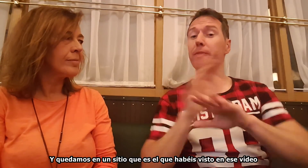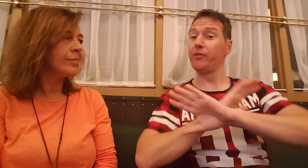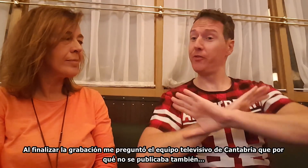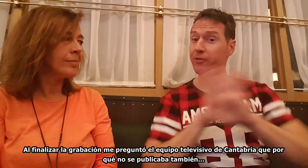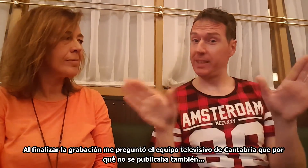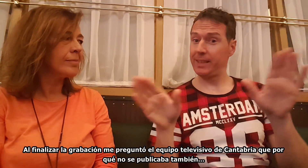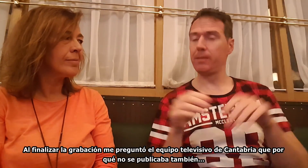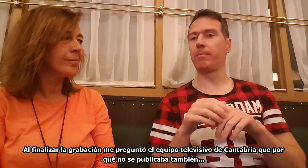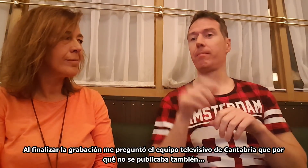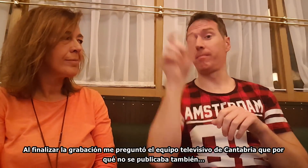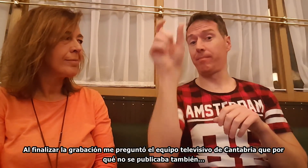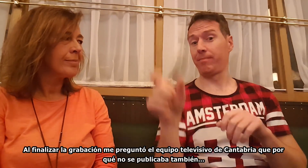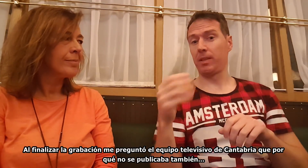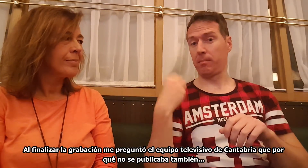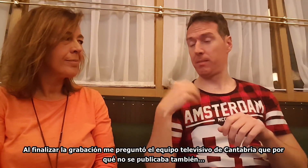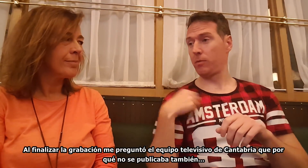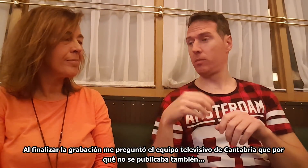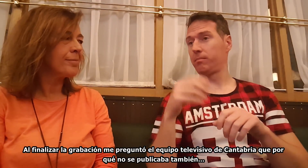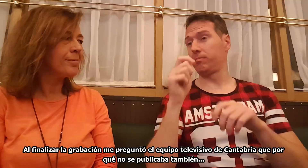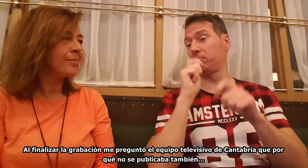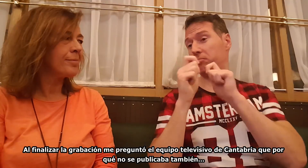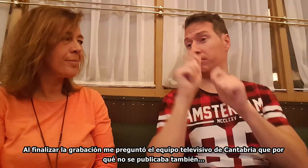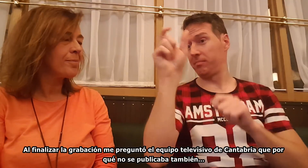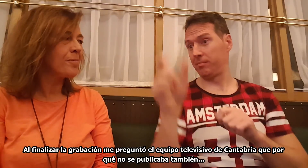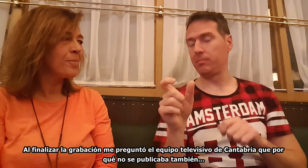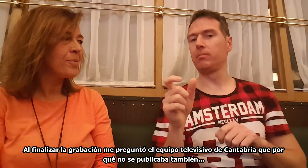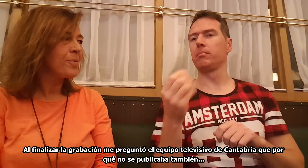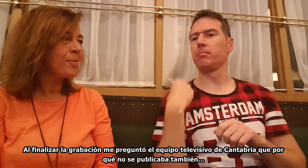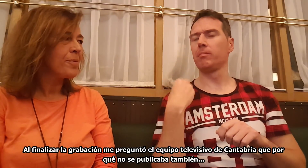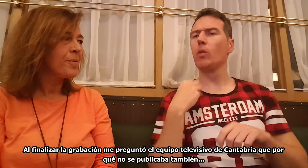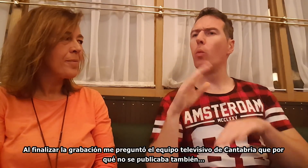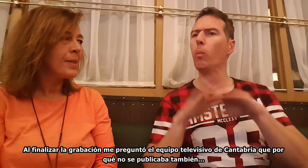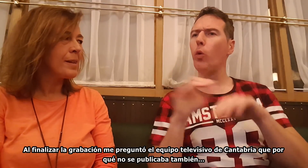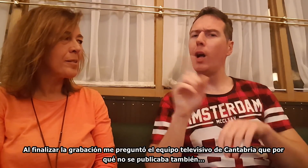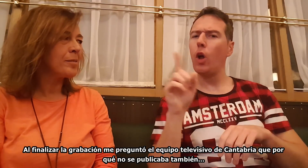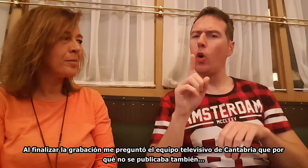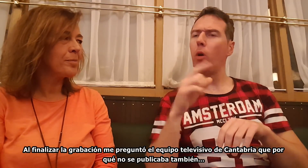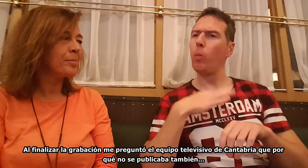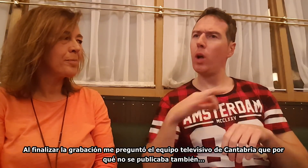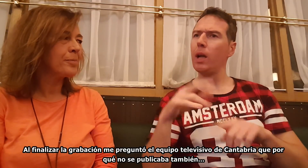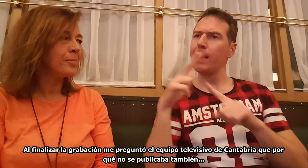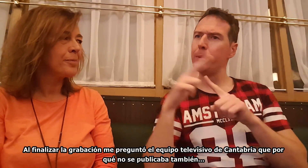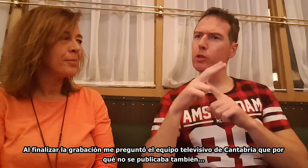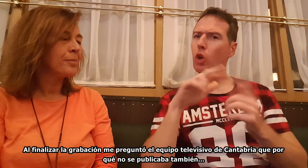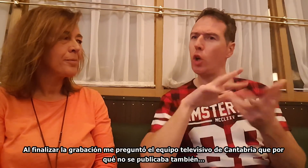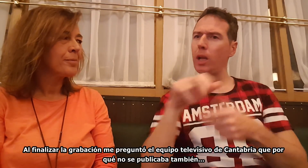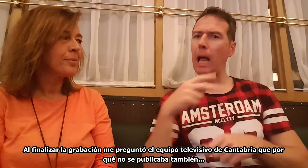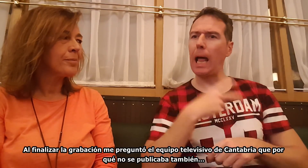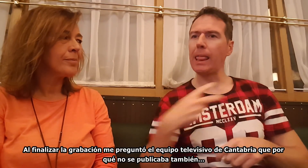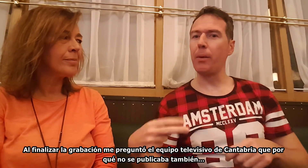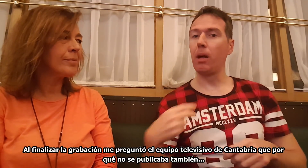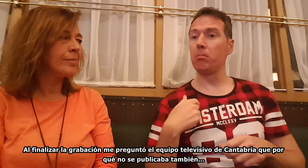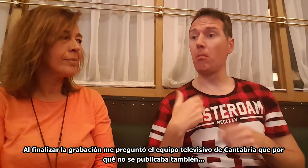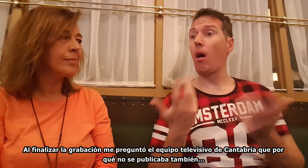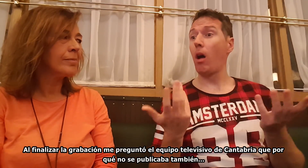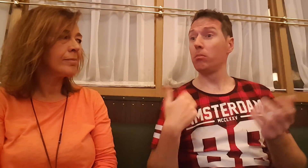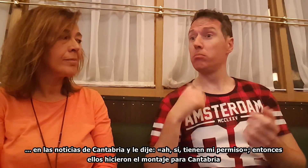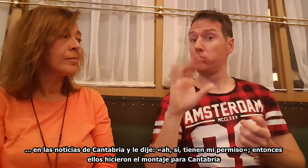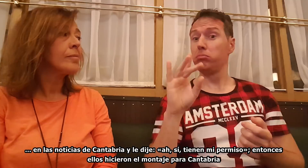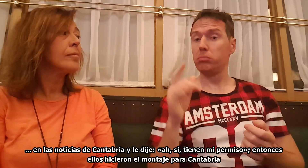Al finalizar la grabación, me preguntó el equipo televisivo de Cantabria que por qué no se publicaba tan bien en las noticias de Cantabria.